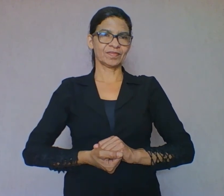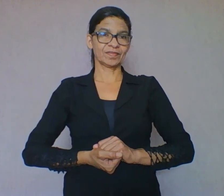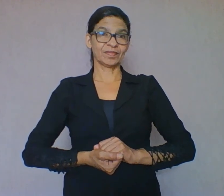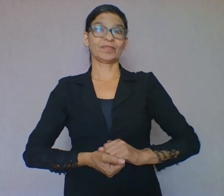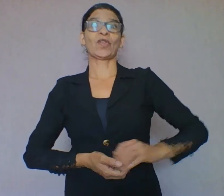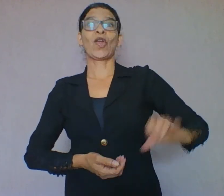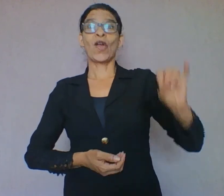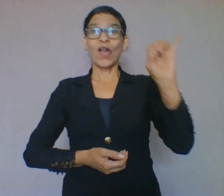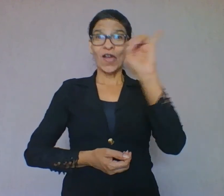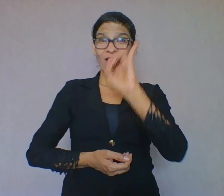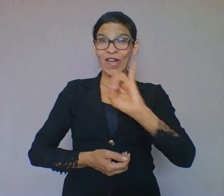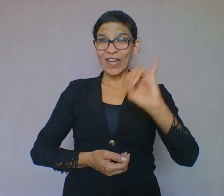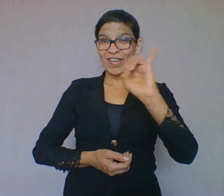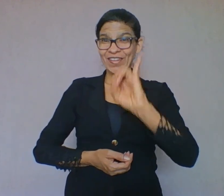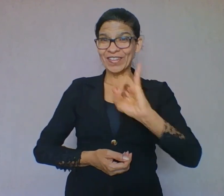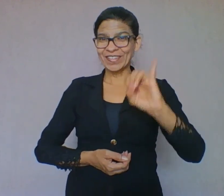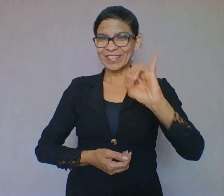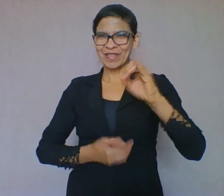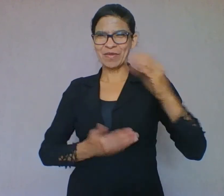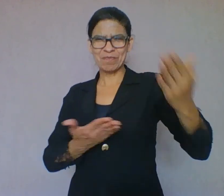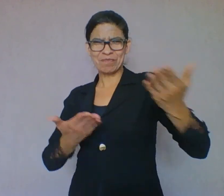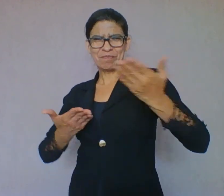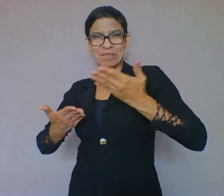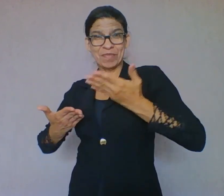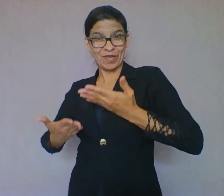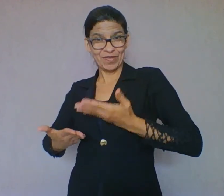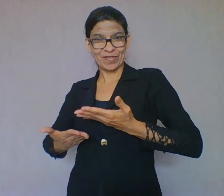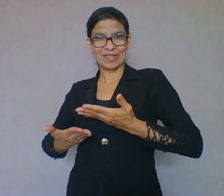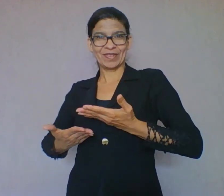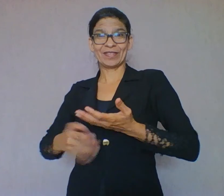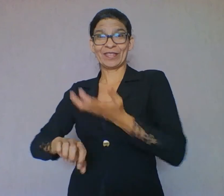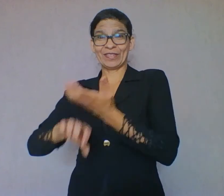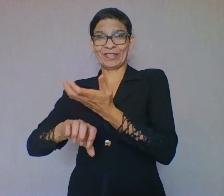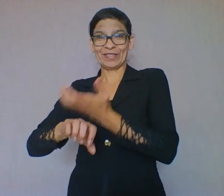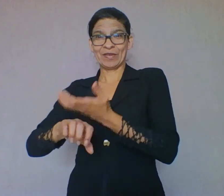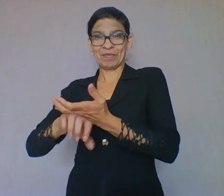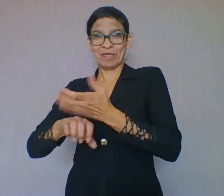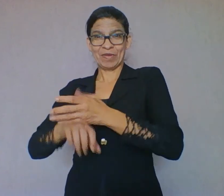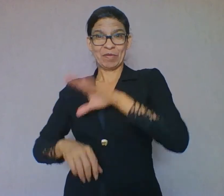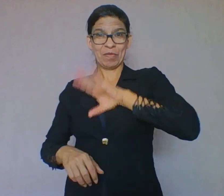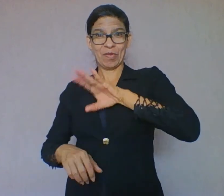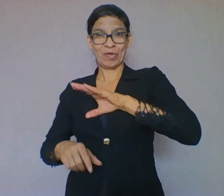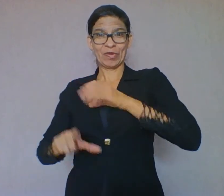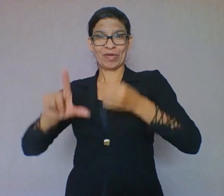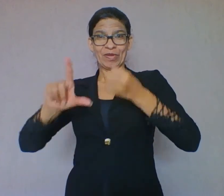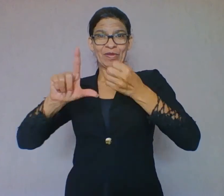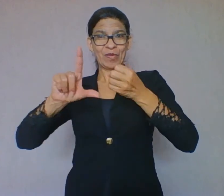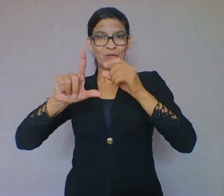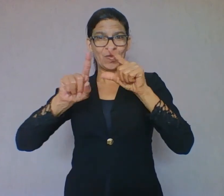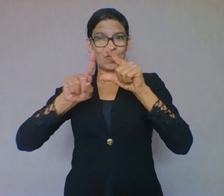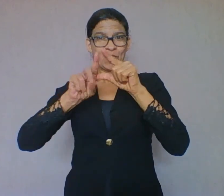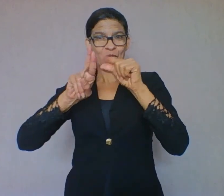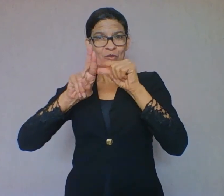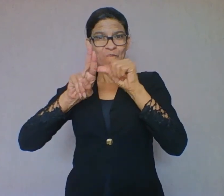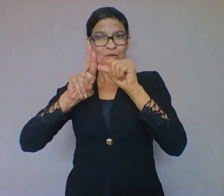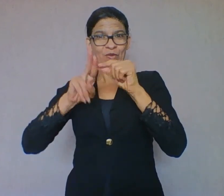Oi pessoal, sejam todos bem-vindos à nossa segunda unidade do Caderno Didático de Língua Portuguesa. Bem,